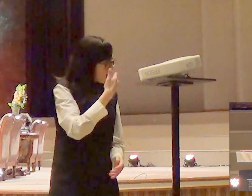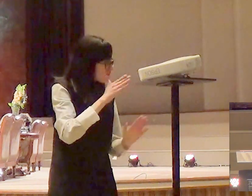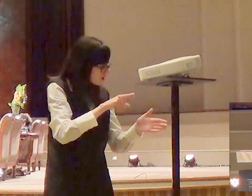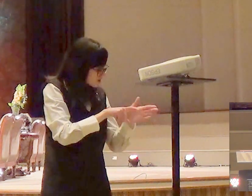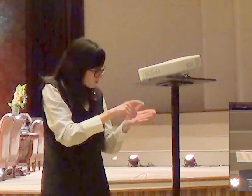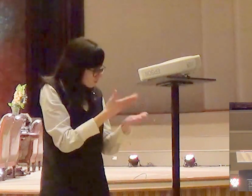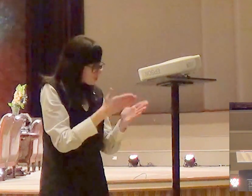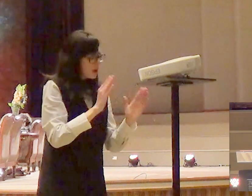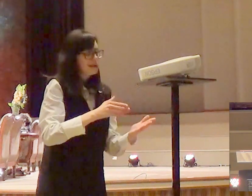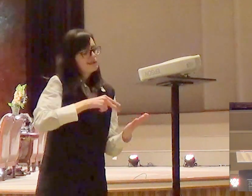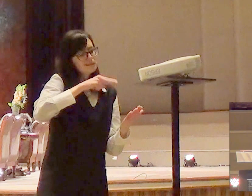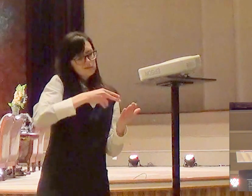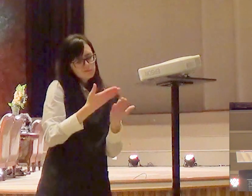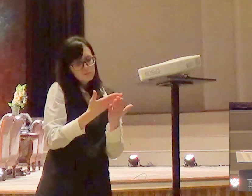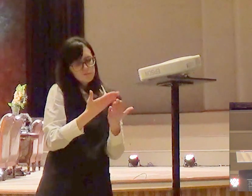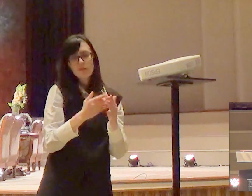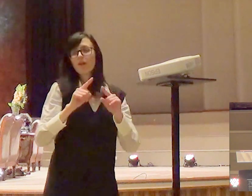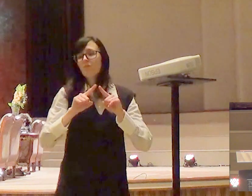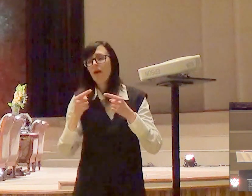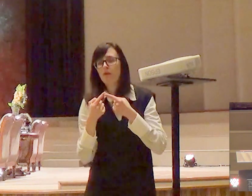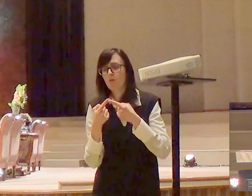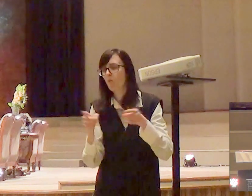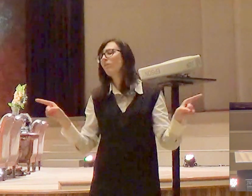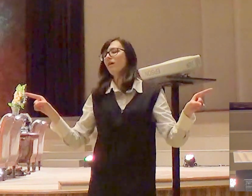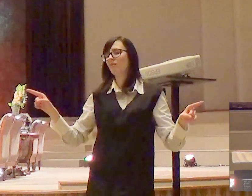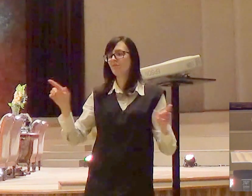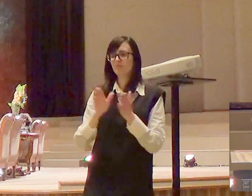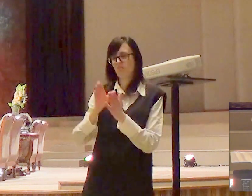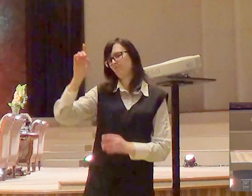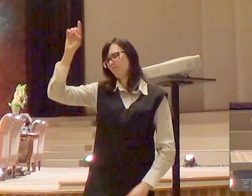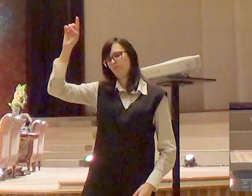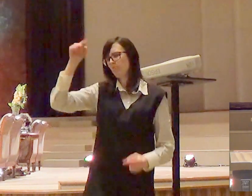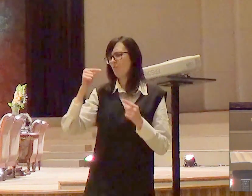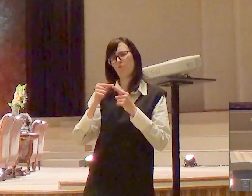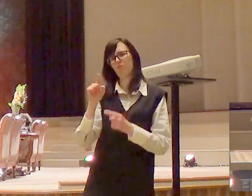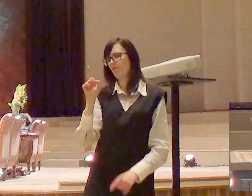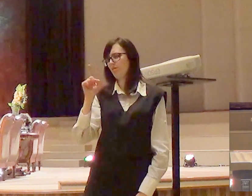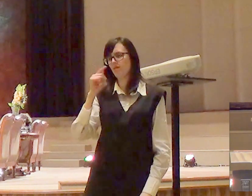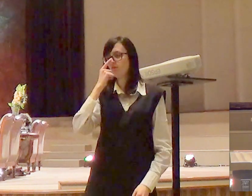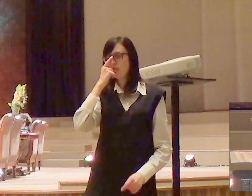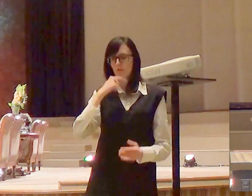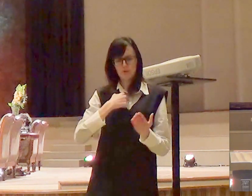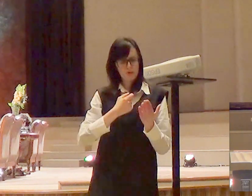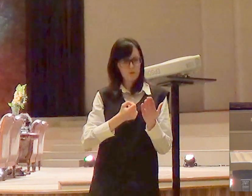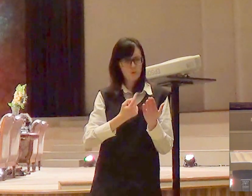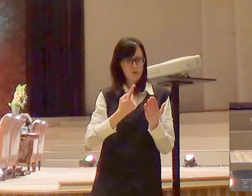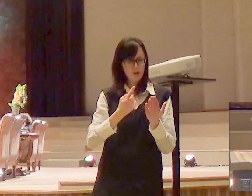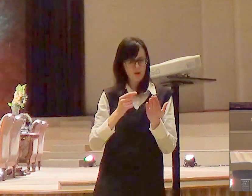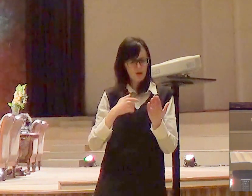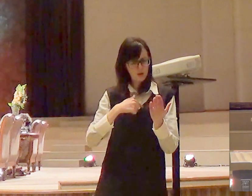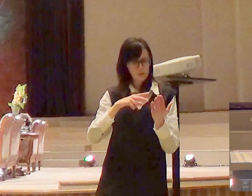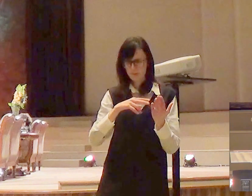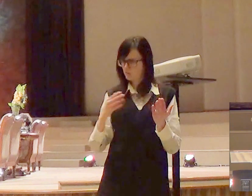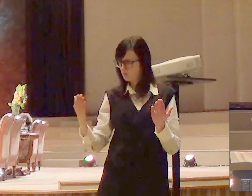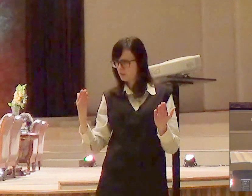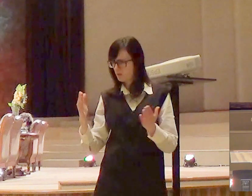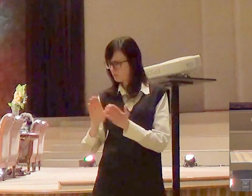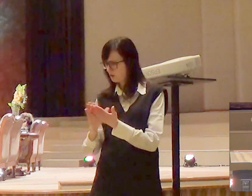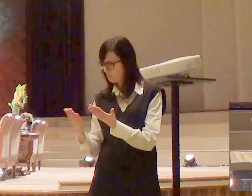teorias, são ideias humanas que, na verdade, se tornam as teses que precisam ser comprovadas na ciência.